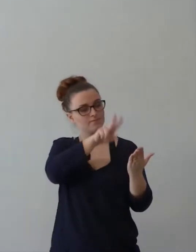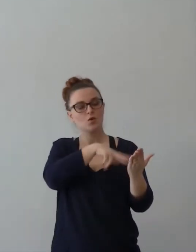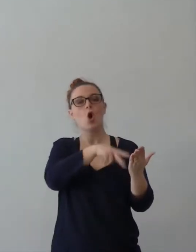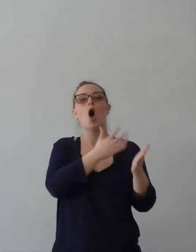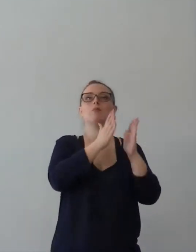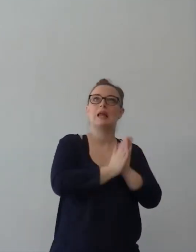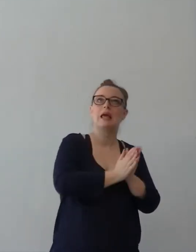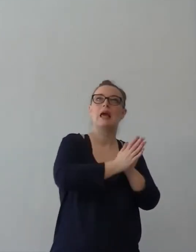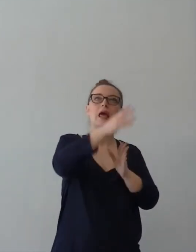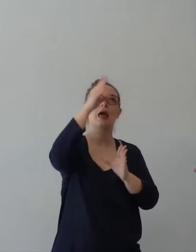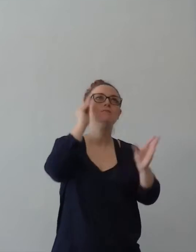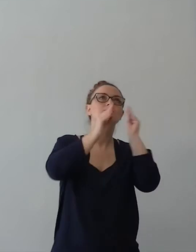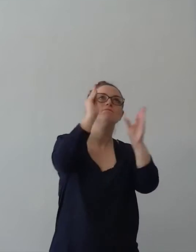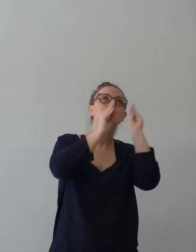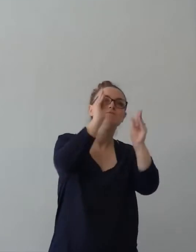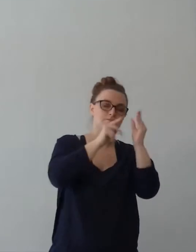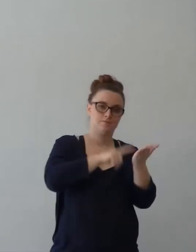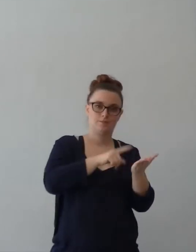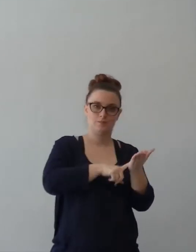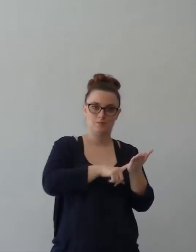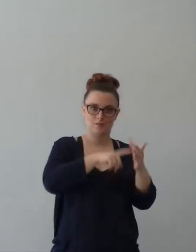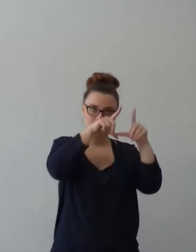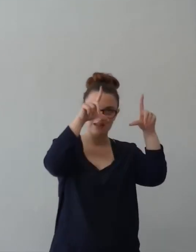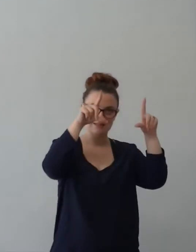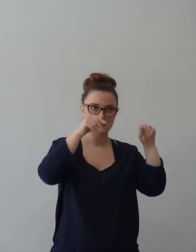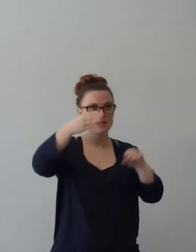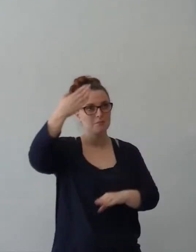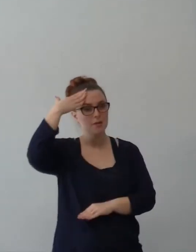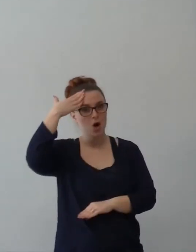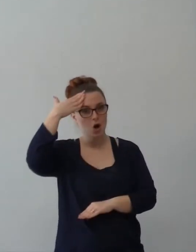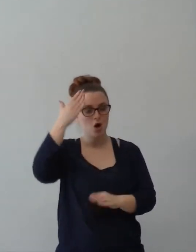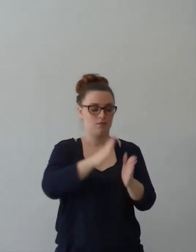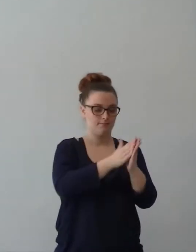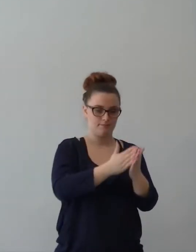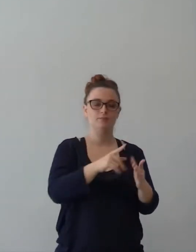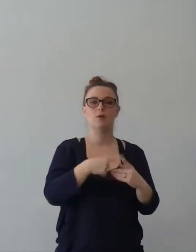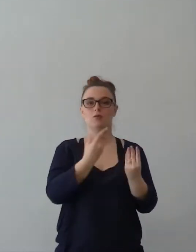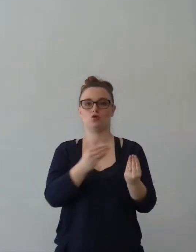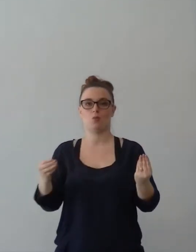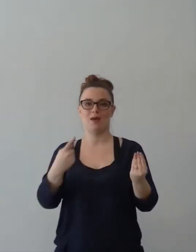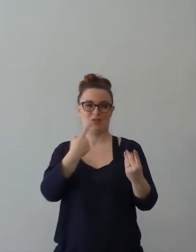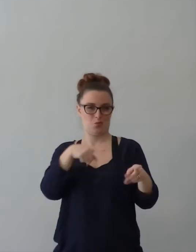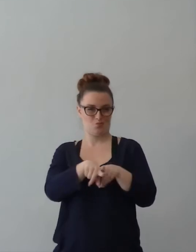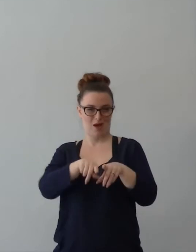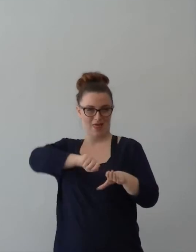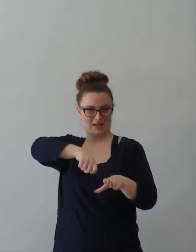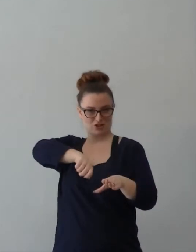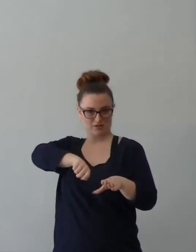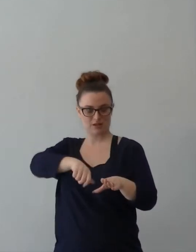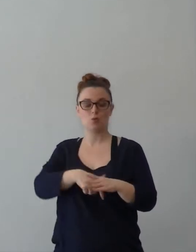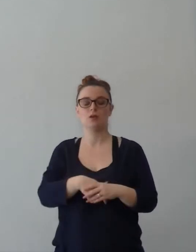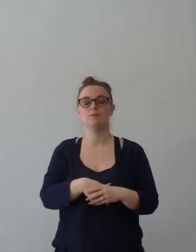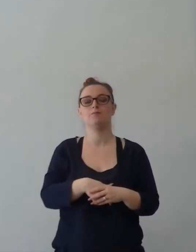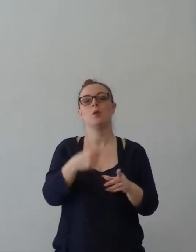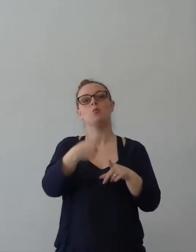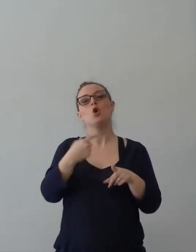memorizzazione dei pazienti, sono tutte quante questi degli strumenti. So che forma deve avere il mio mobile, la forma qual